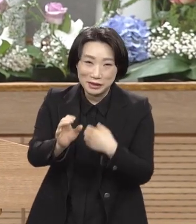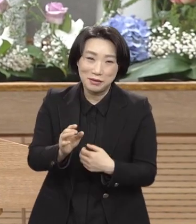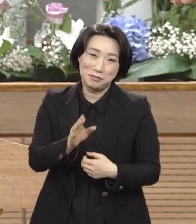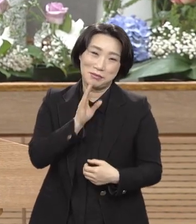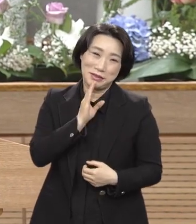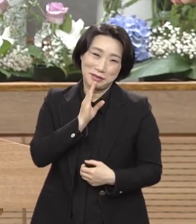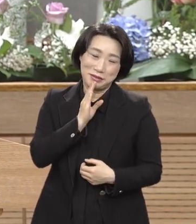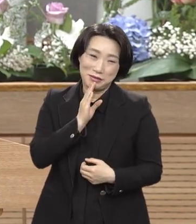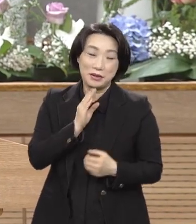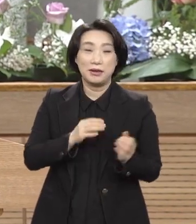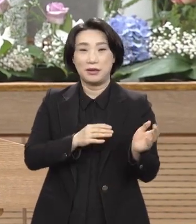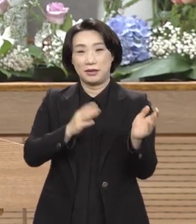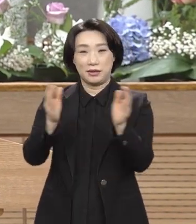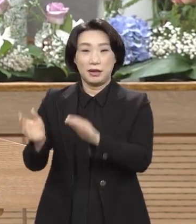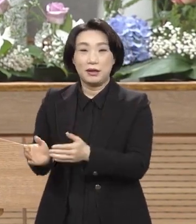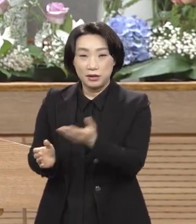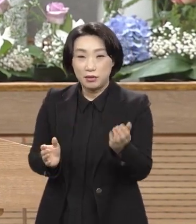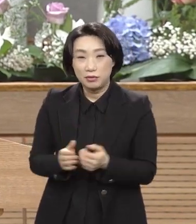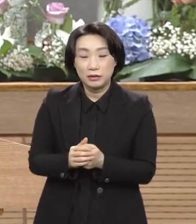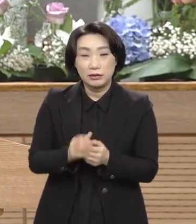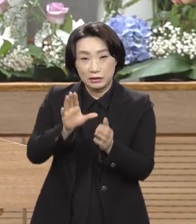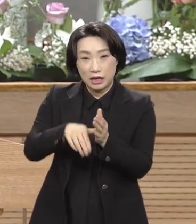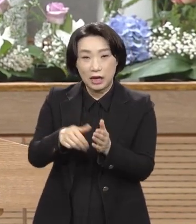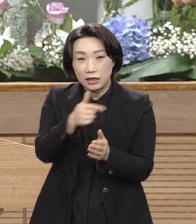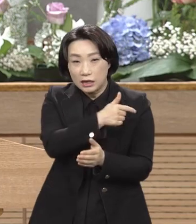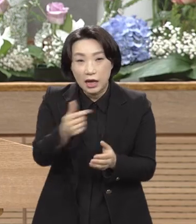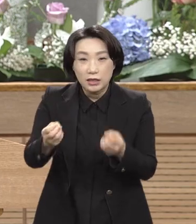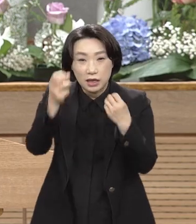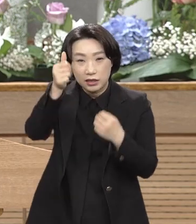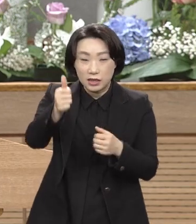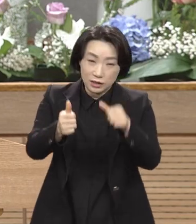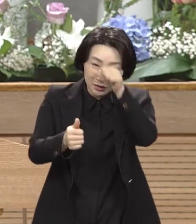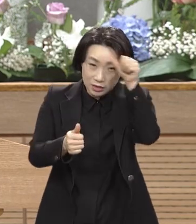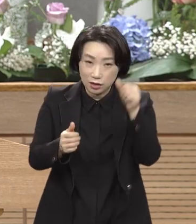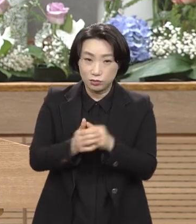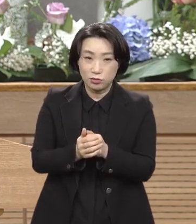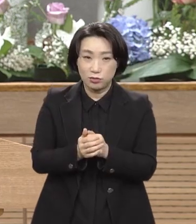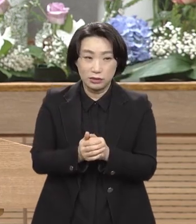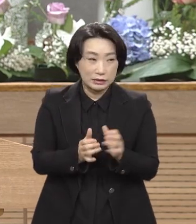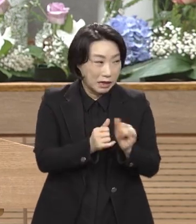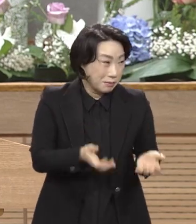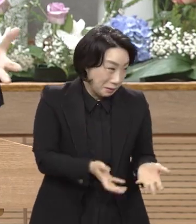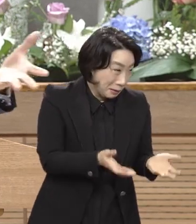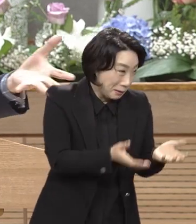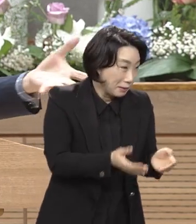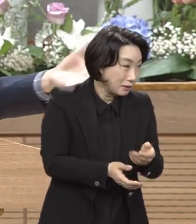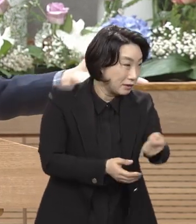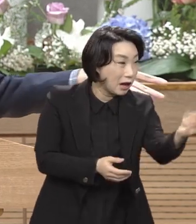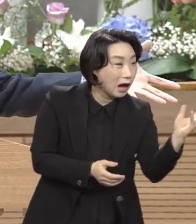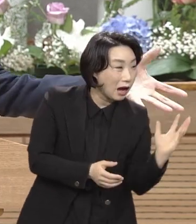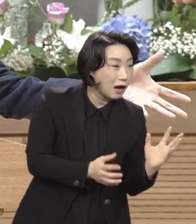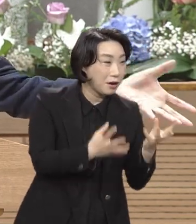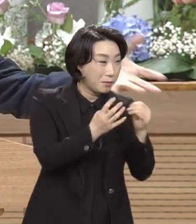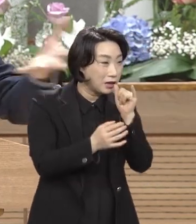그때 대제자들과 장노들이 무리를 구원해. 거기 무리들이 많이 있는데